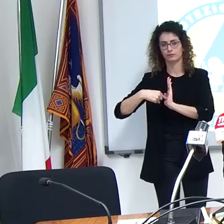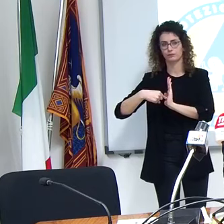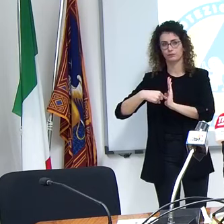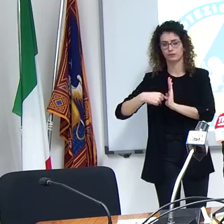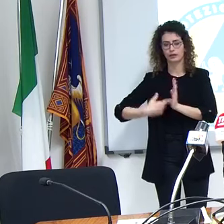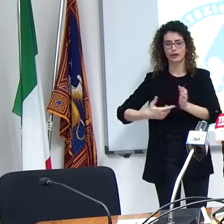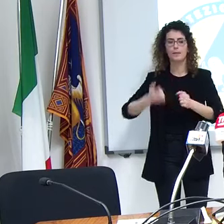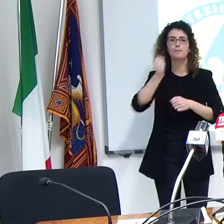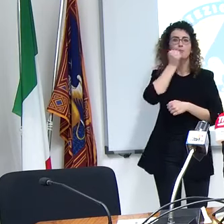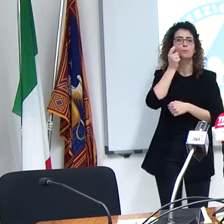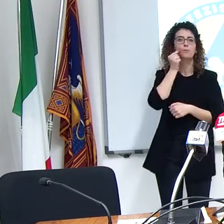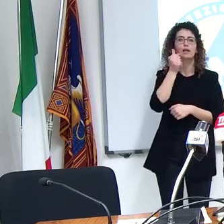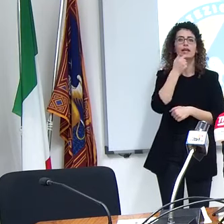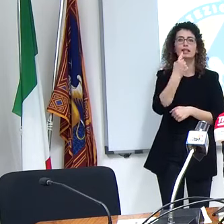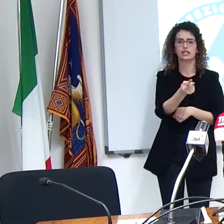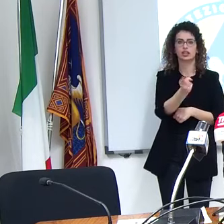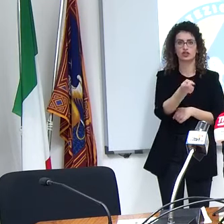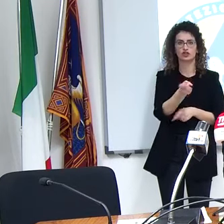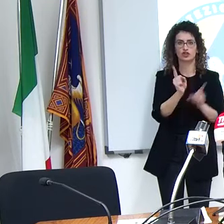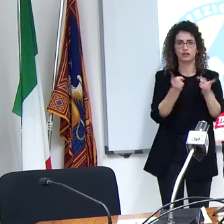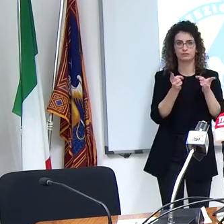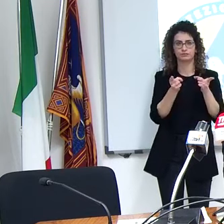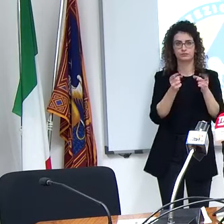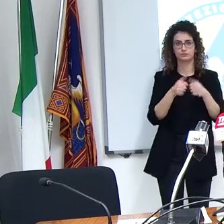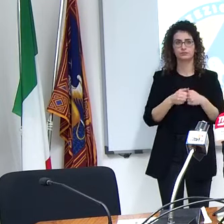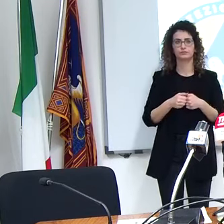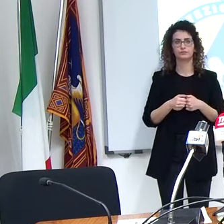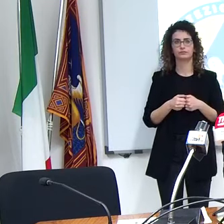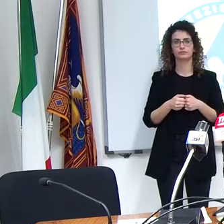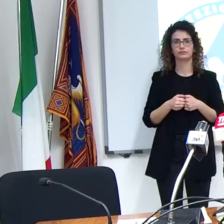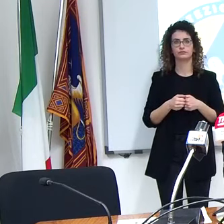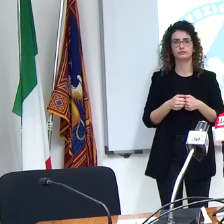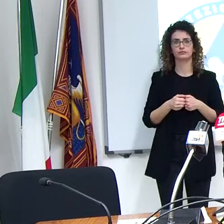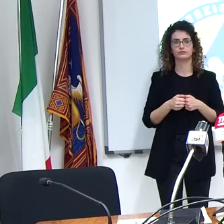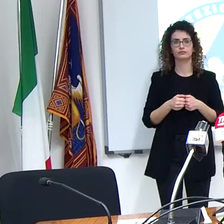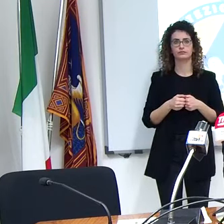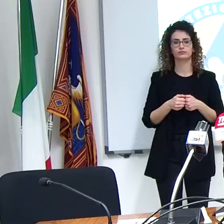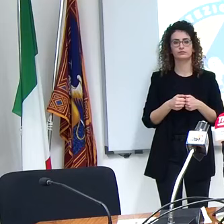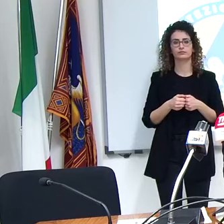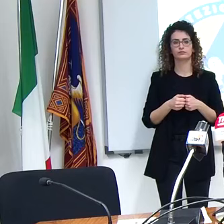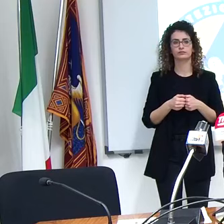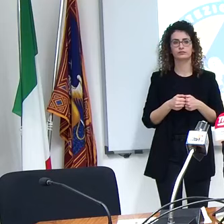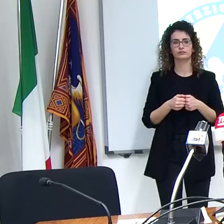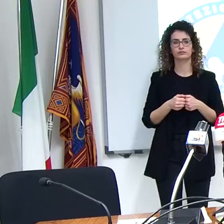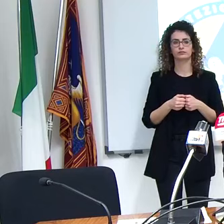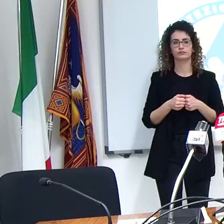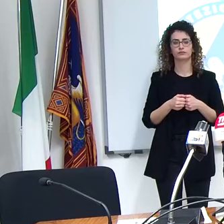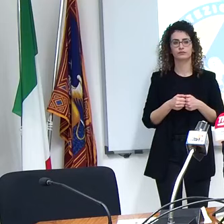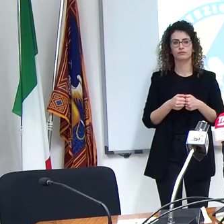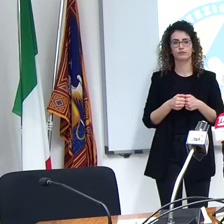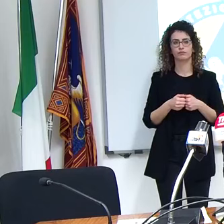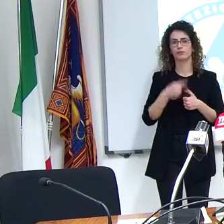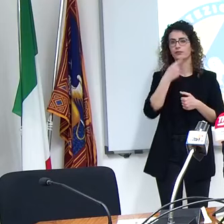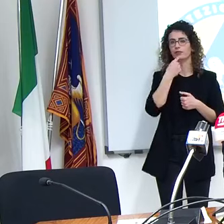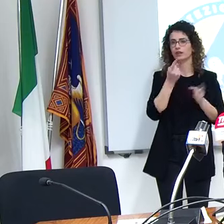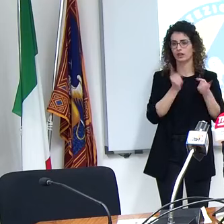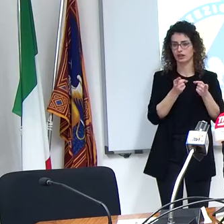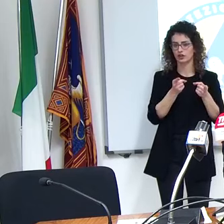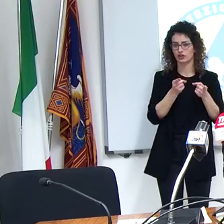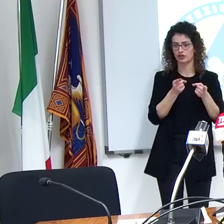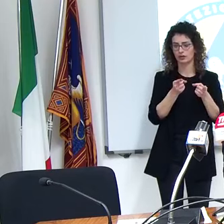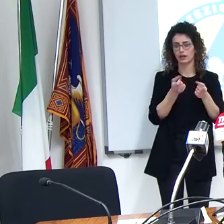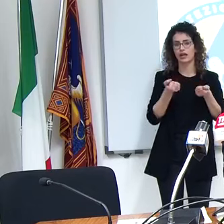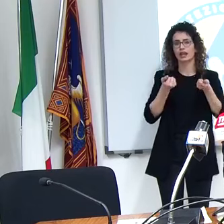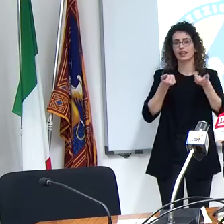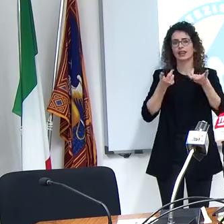i genitori non ci esattamente dicono non ci sono i dati percentuali